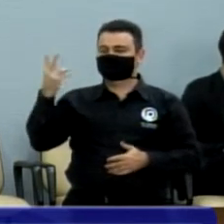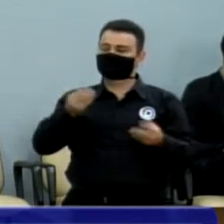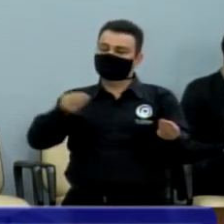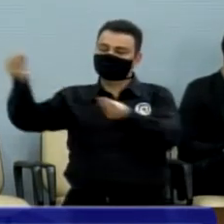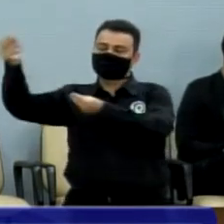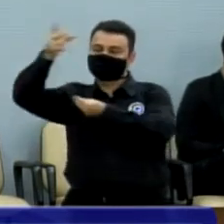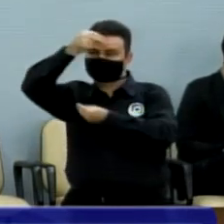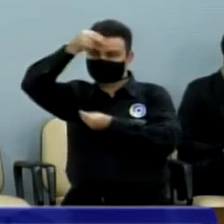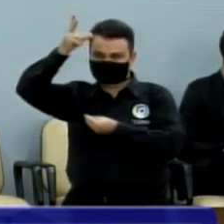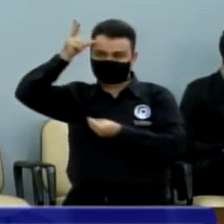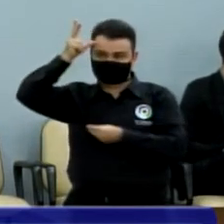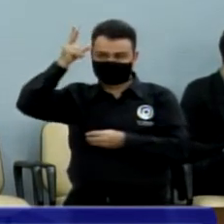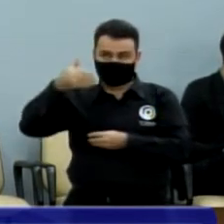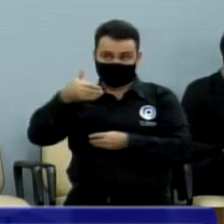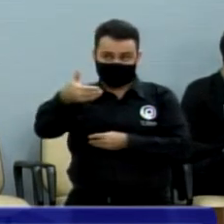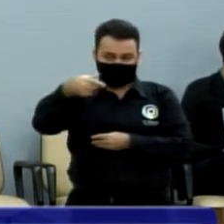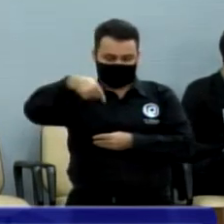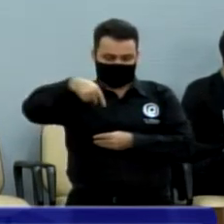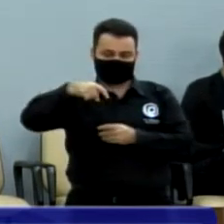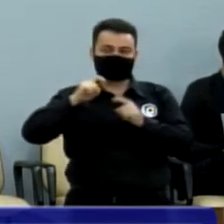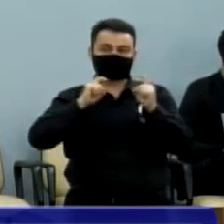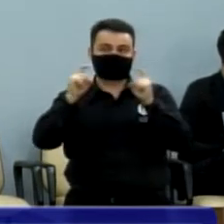vamos votar uma lei hoje.